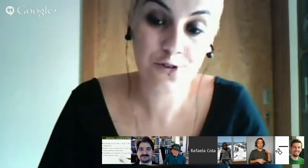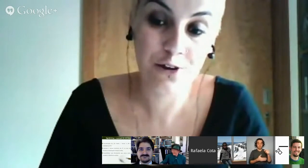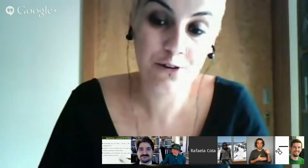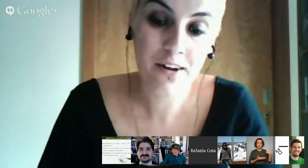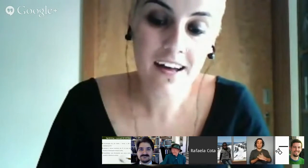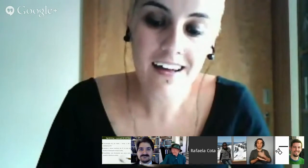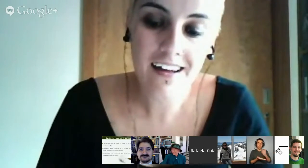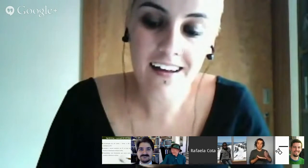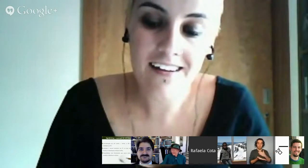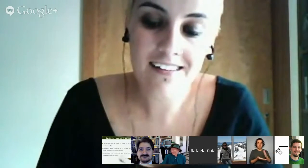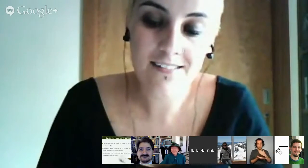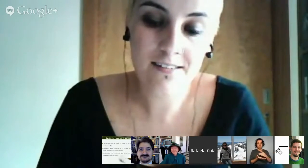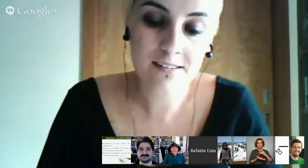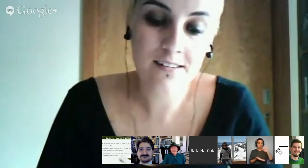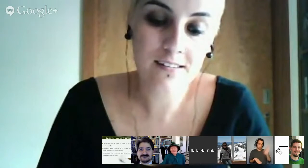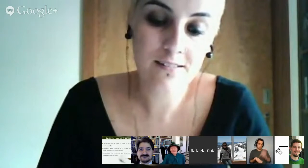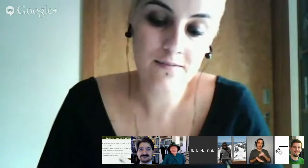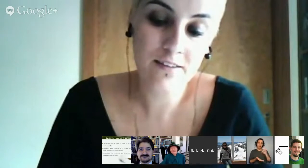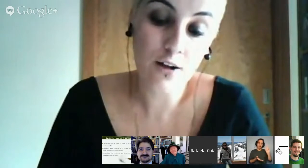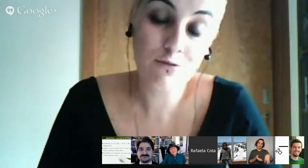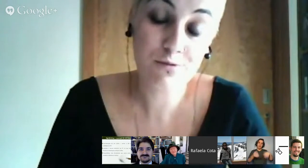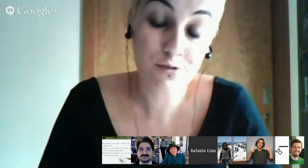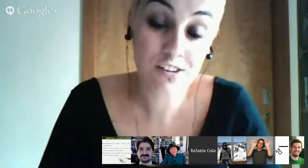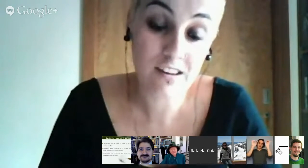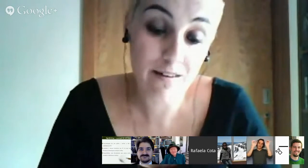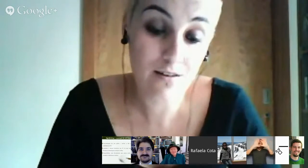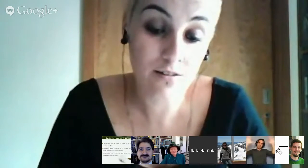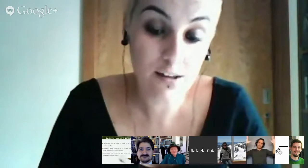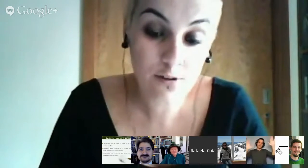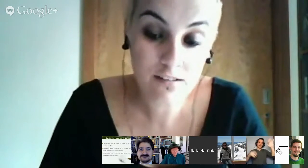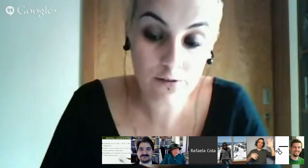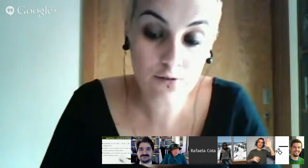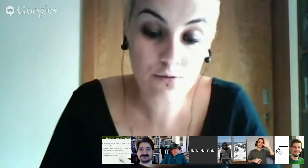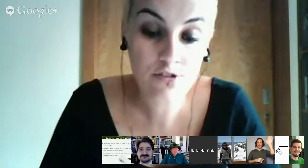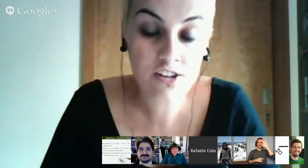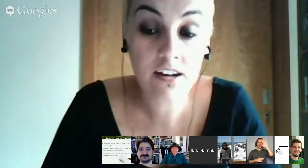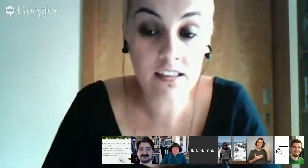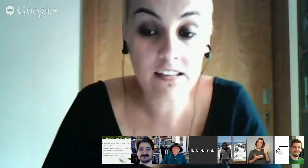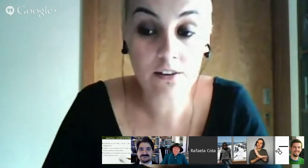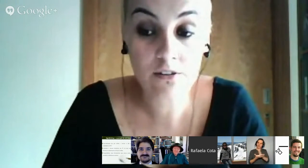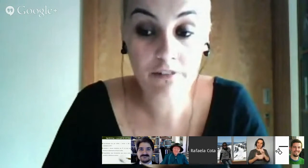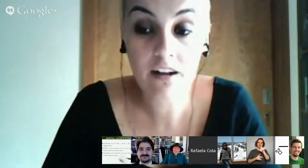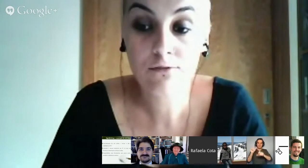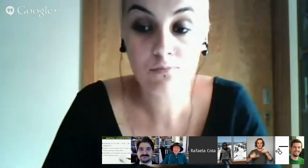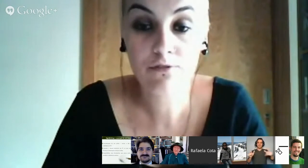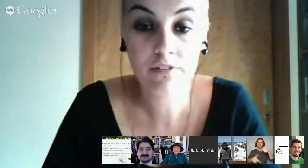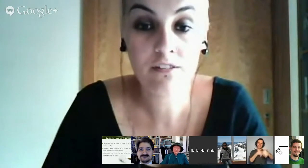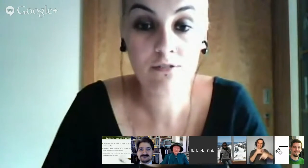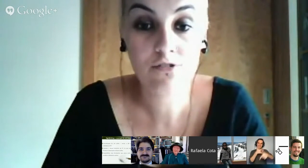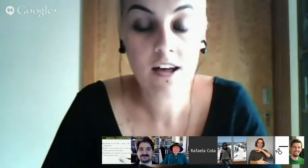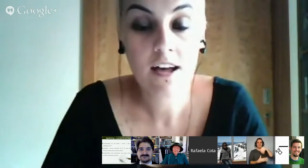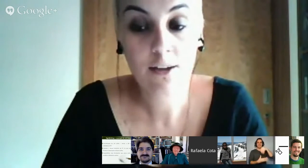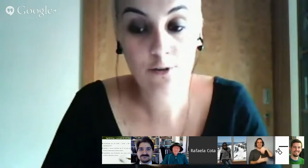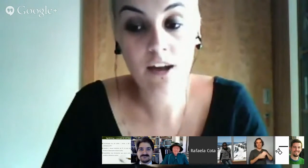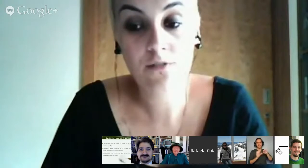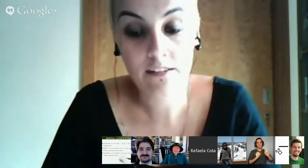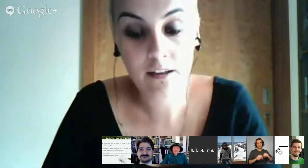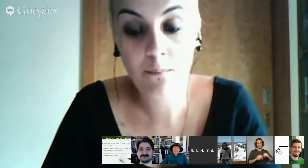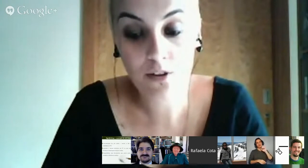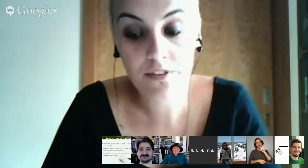sonho de algumas pessoas que trabalham na educação de surdos e que acreditam, de facto, nos benefícios que o signwriting pode